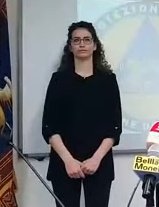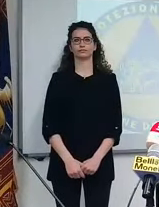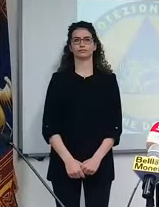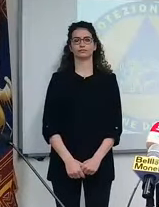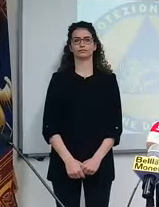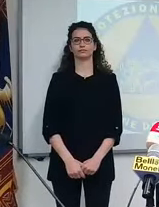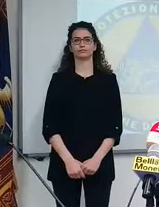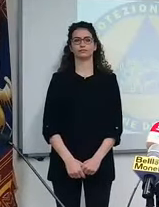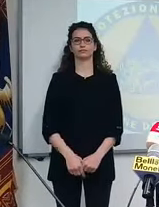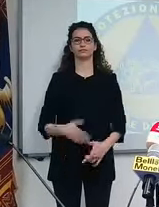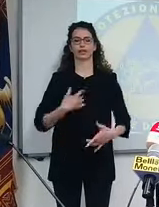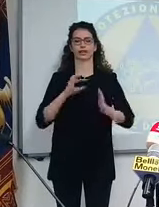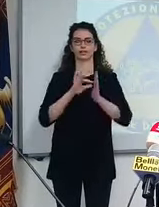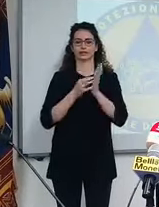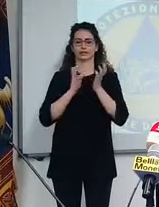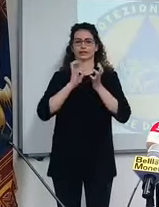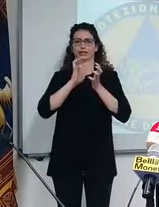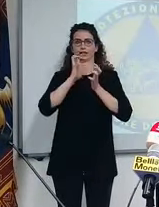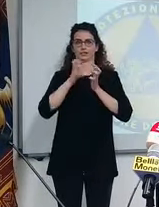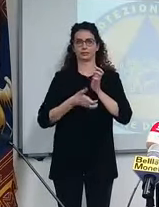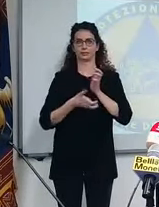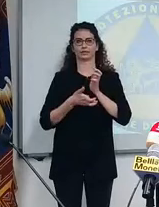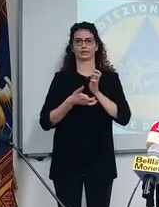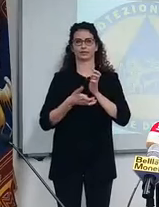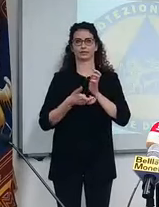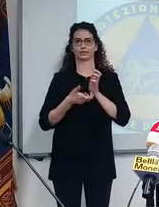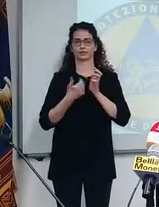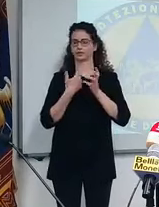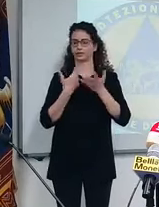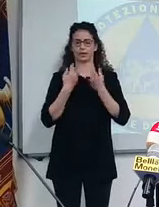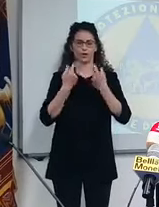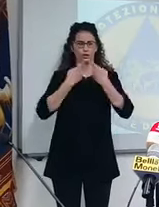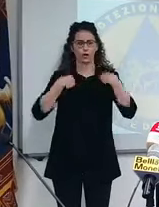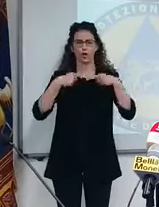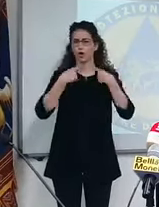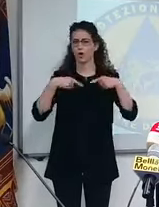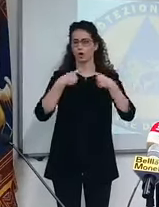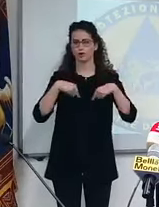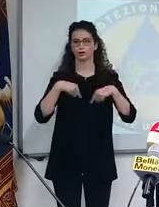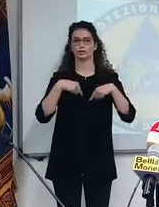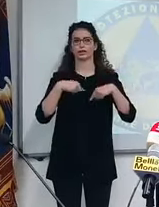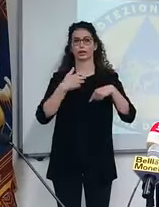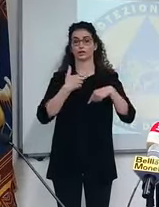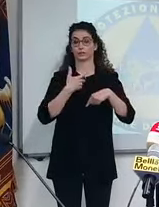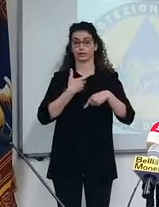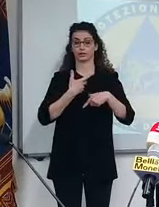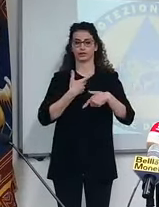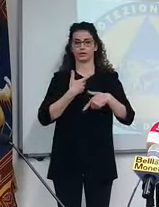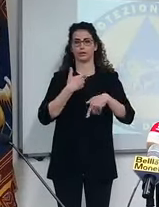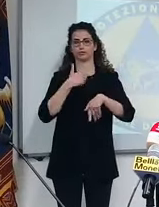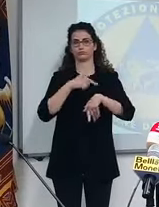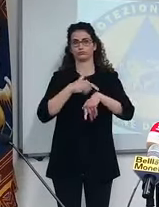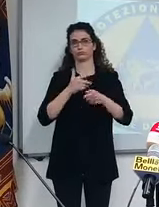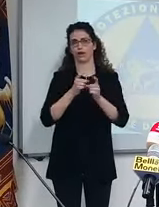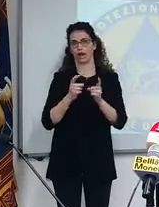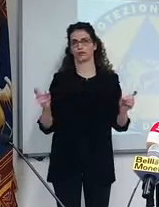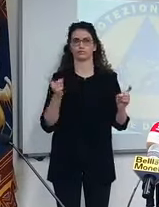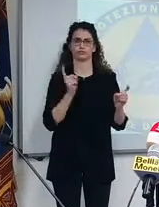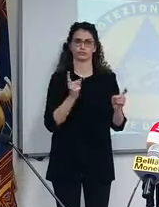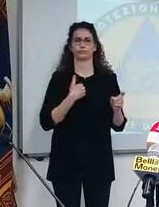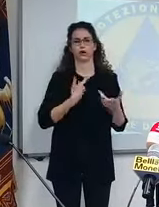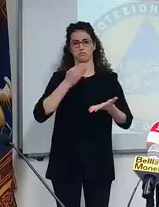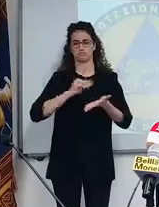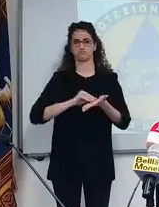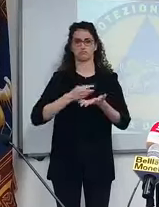sono giornate complicate, siamo pieni di riunioni, quindi non mi tratterò neanche moltissimo, però sono qua